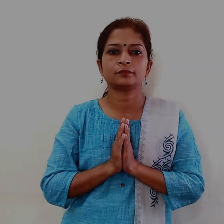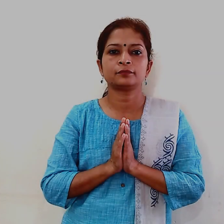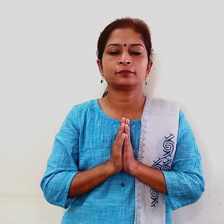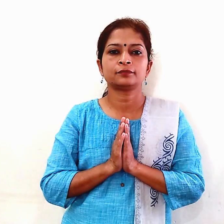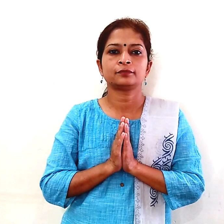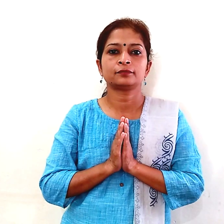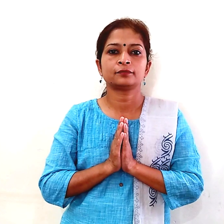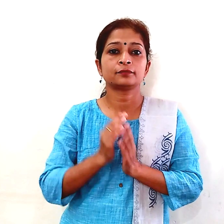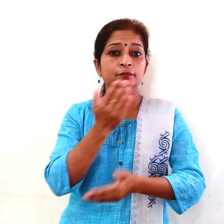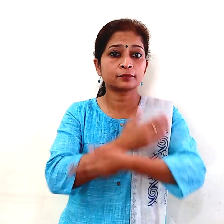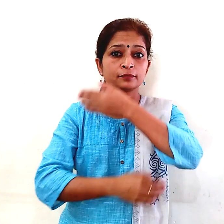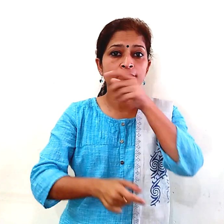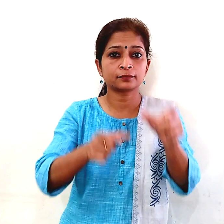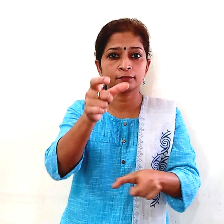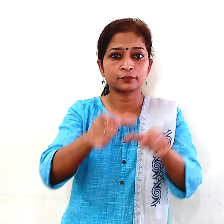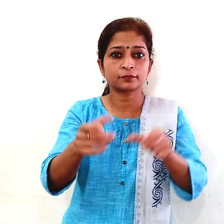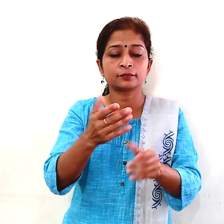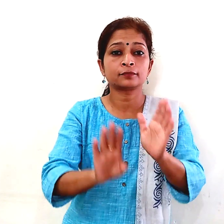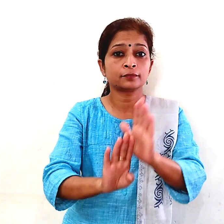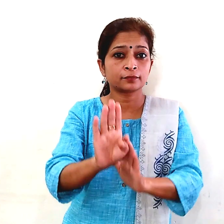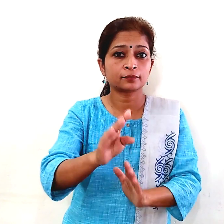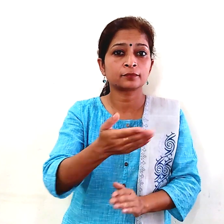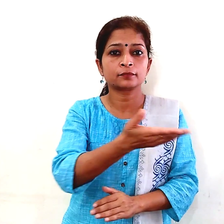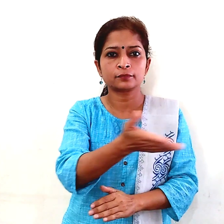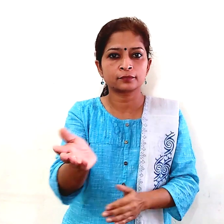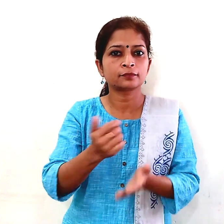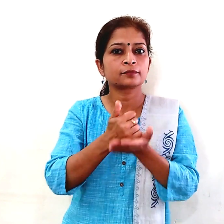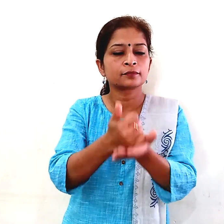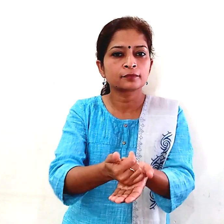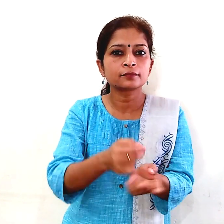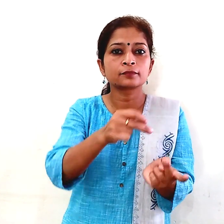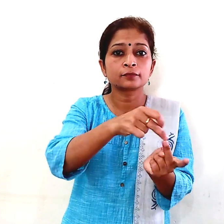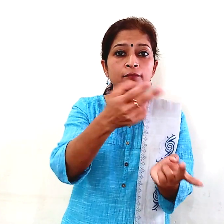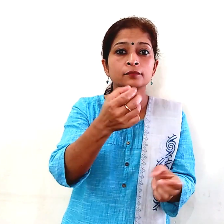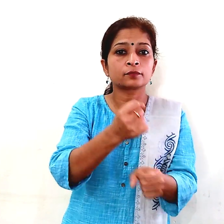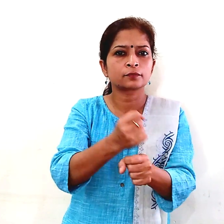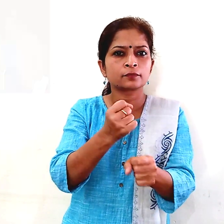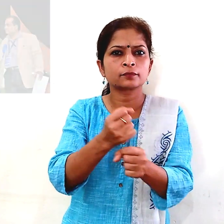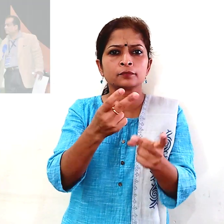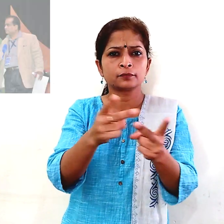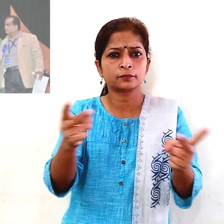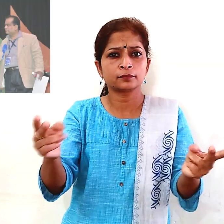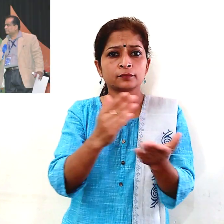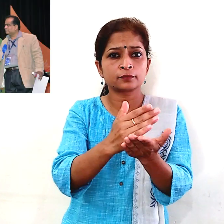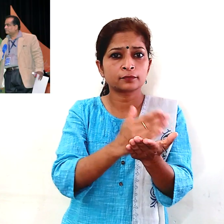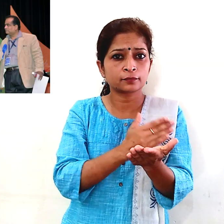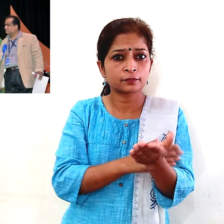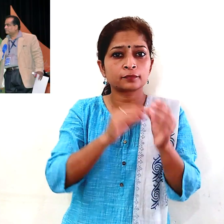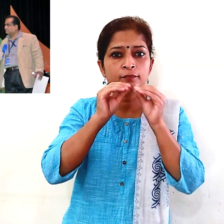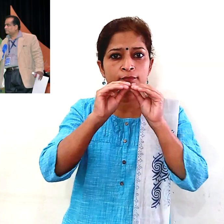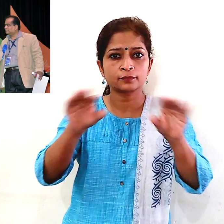दिव्यांग जनों के विकास के लिए उनकी साहिता के लिए केंदर सरकार द्वारा अनेक योजनाएं चलाई जा रही हैं।